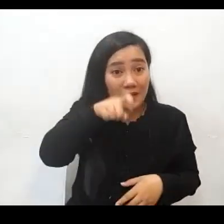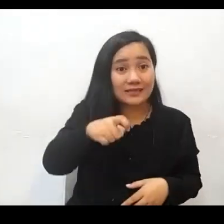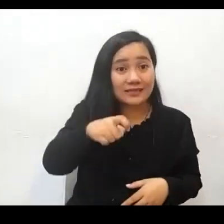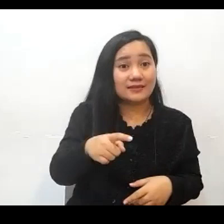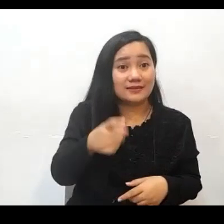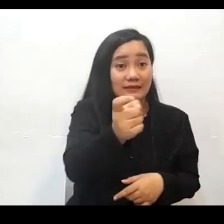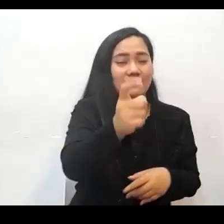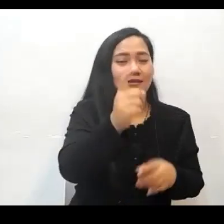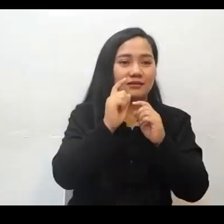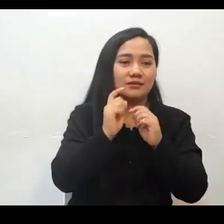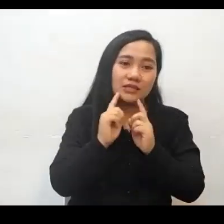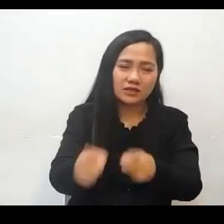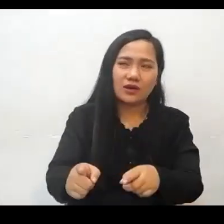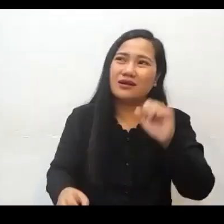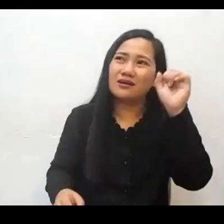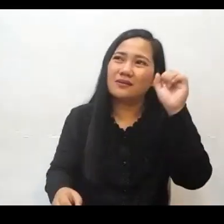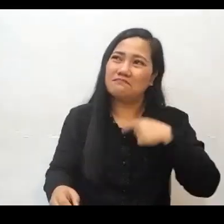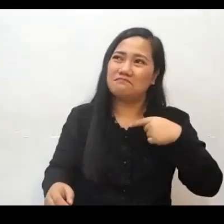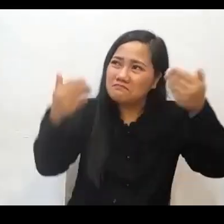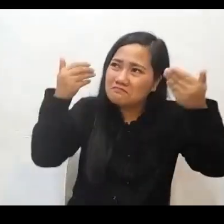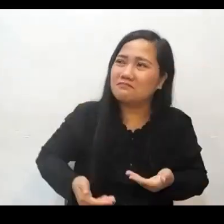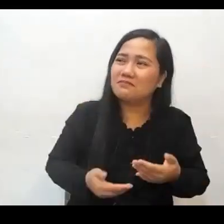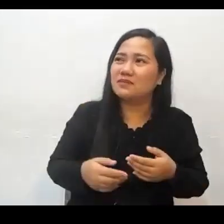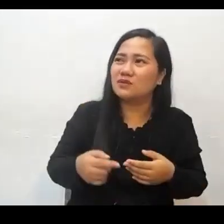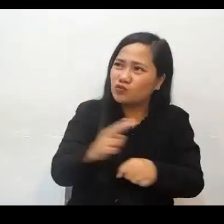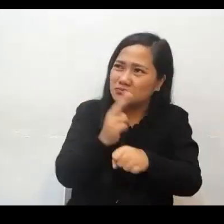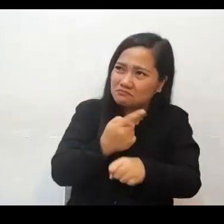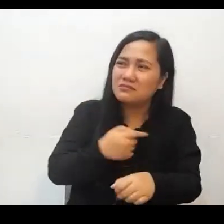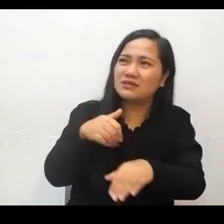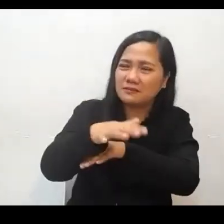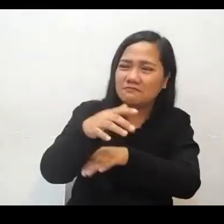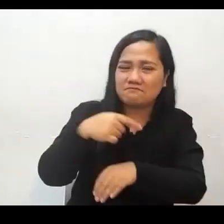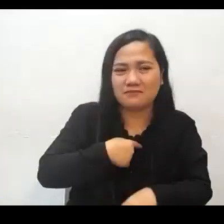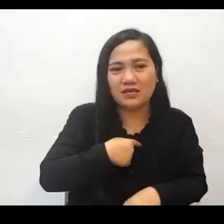Kaya suguin mo ako, Panginoon. Suguin mo ako sa aking paaralan. Suguin mo ako kung saan ako nagtatrabaho.